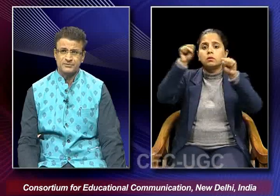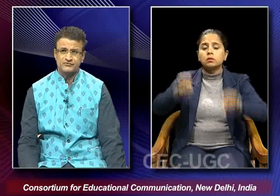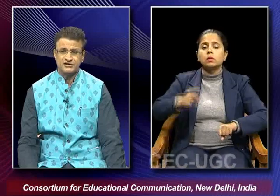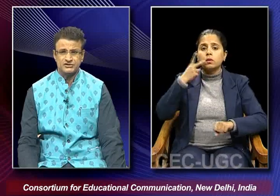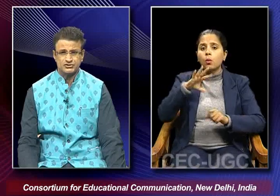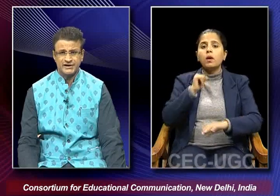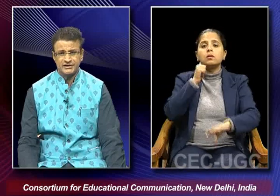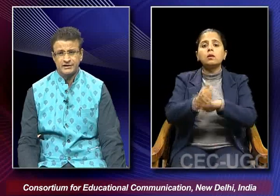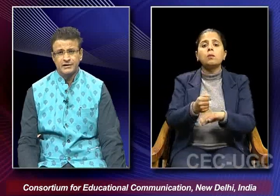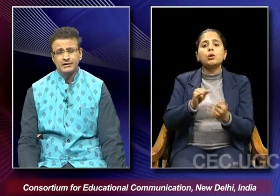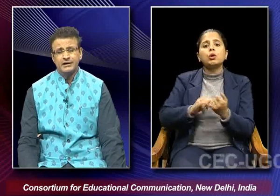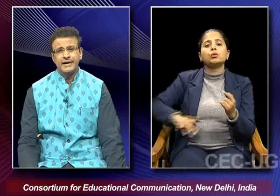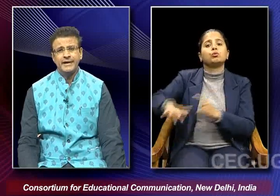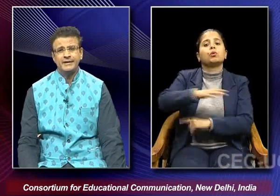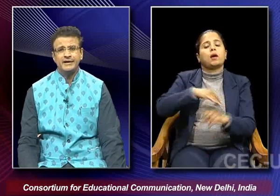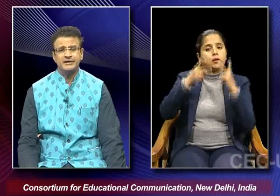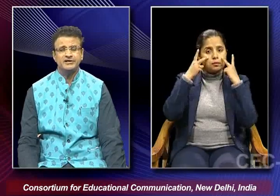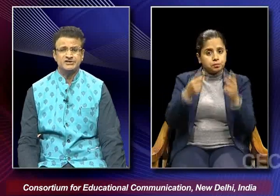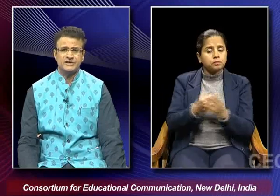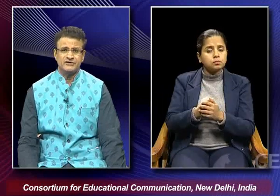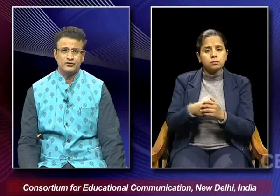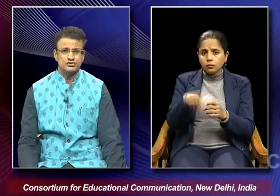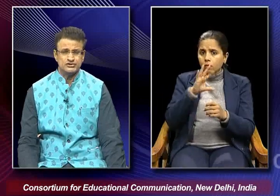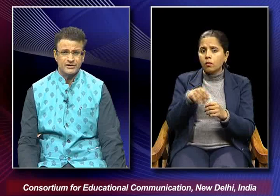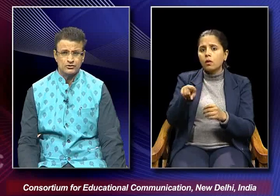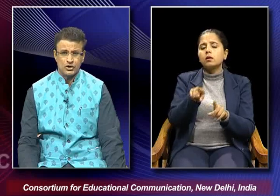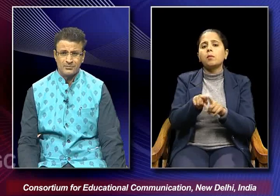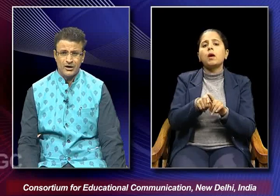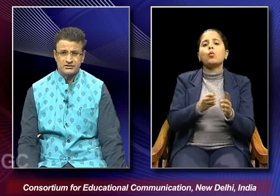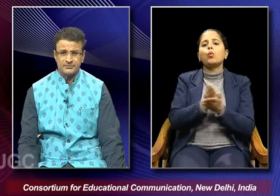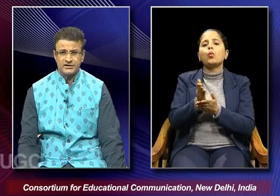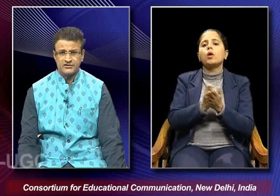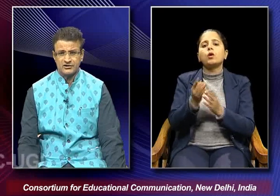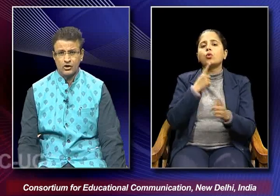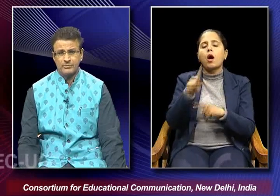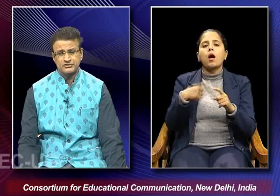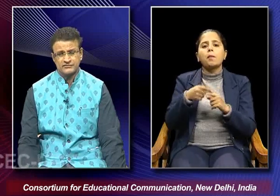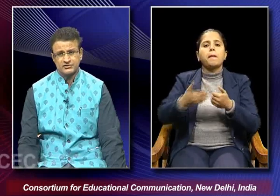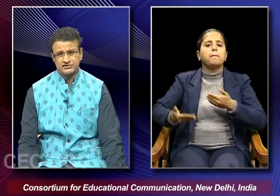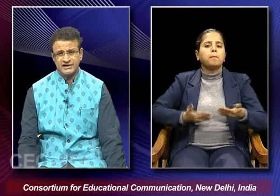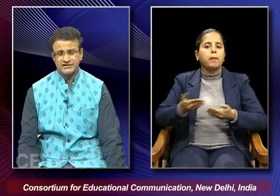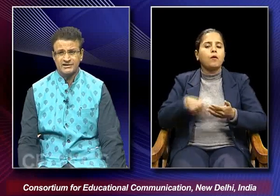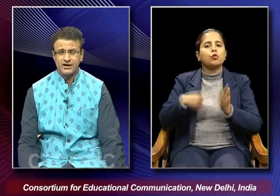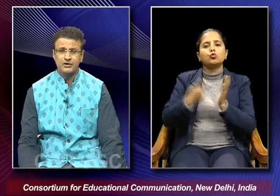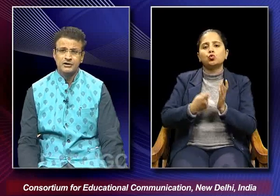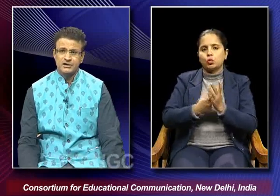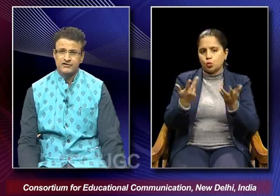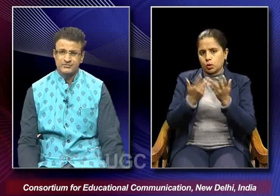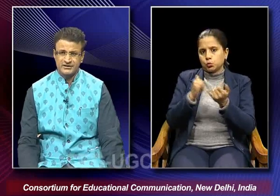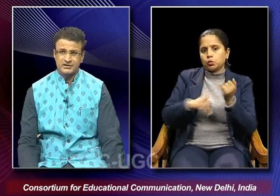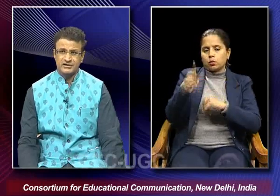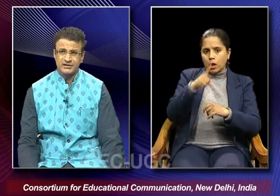setup of the society and it is in a way also trying to talk about the behavioral norms of the society that how